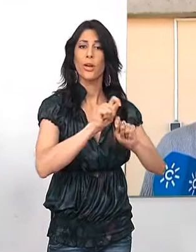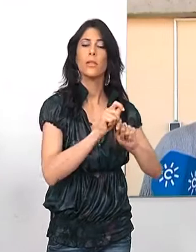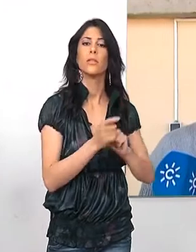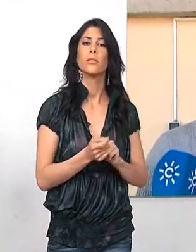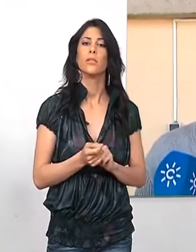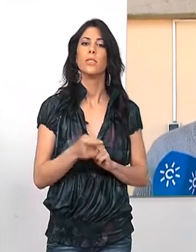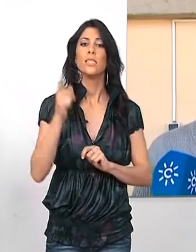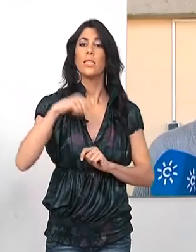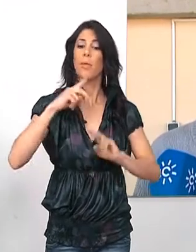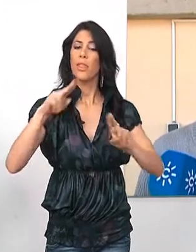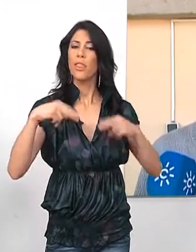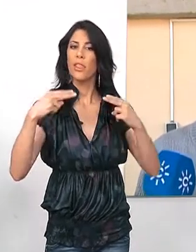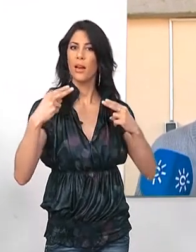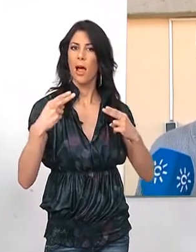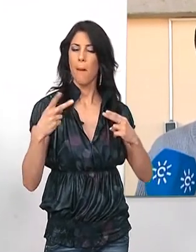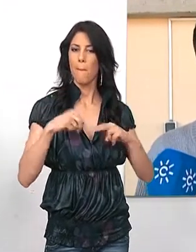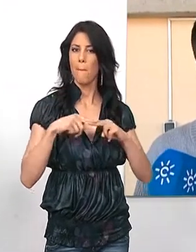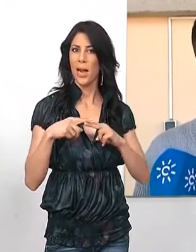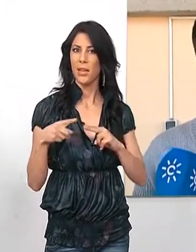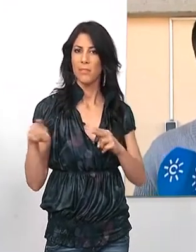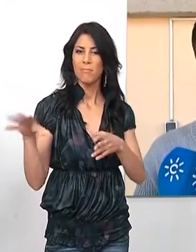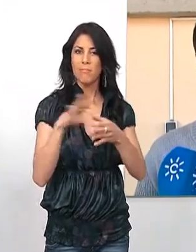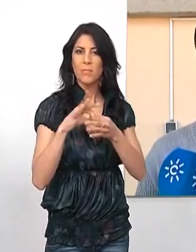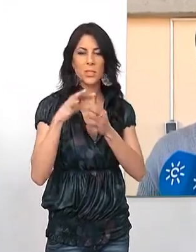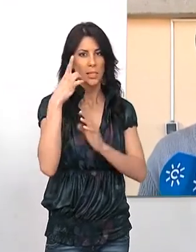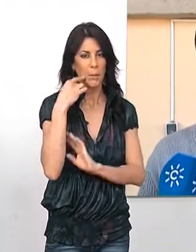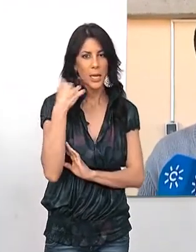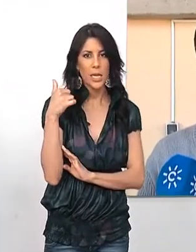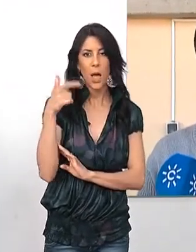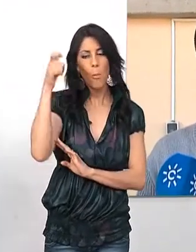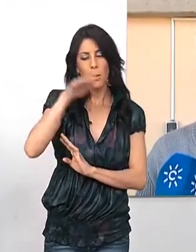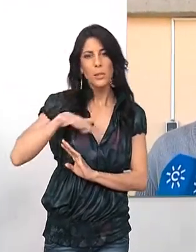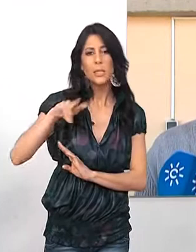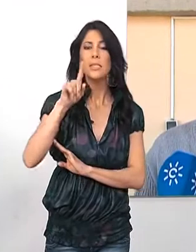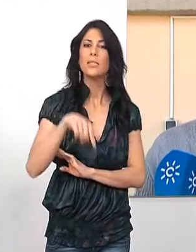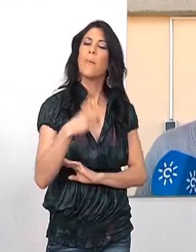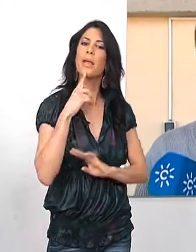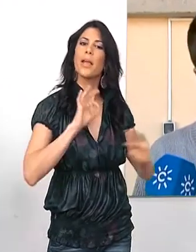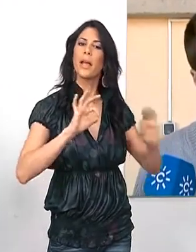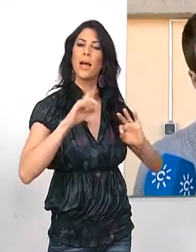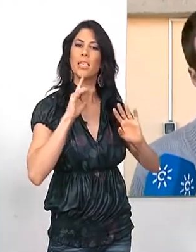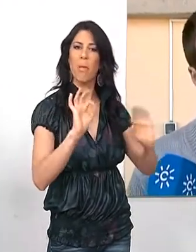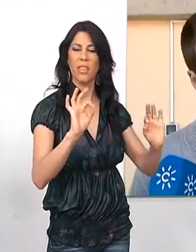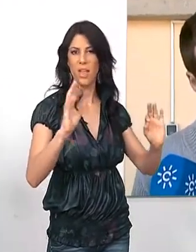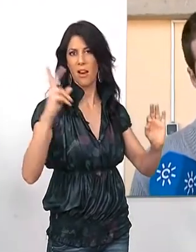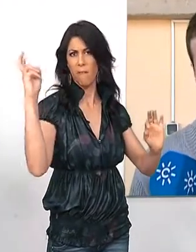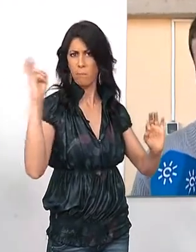una cena de hermanamiento con los municipios de Huércal de Almería y Viator, además una gala especial donde van venir gente,